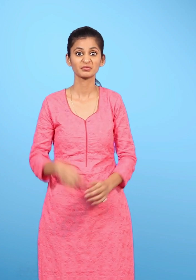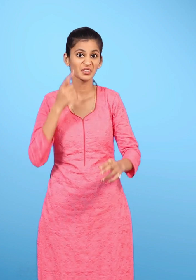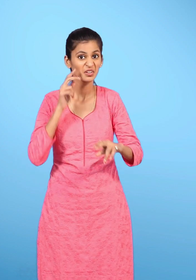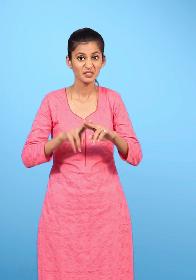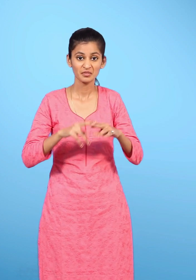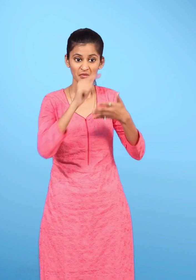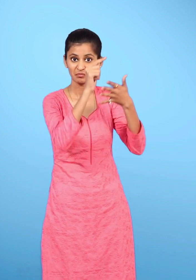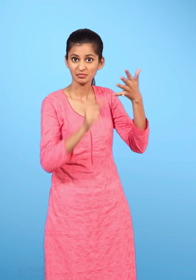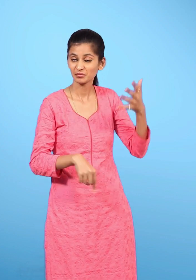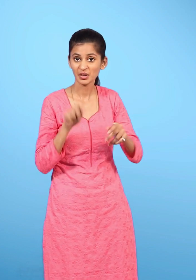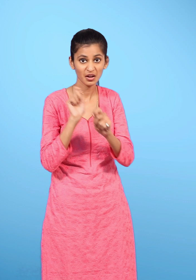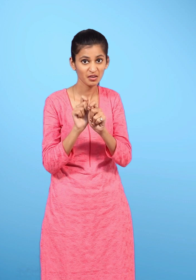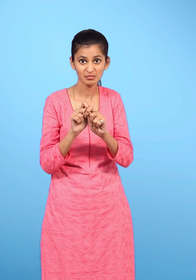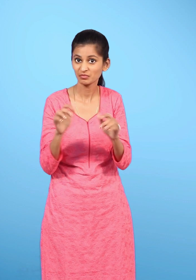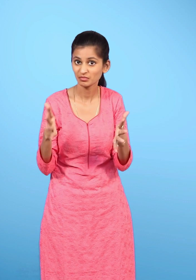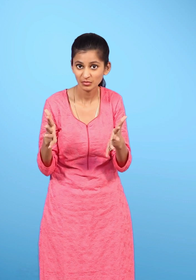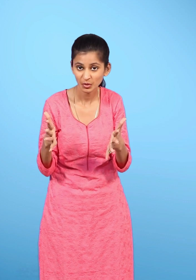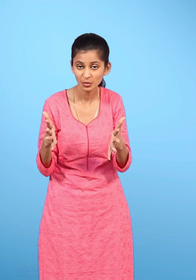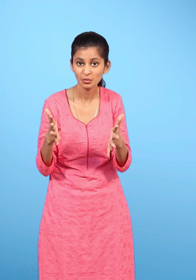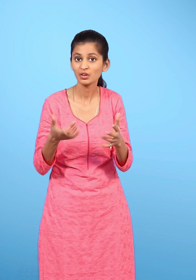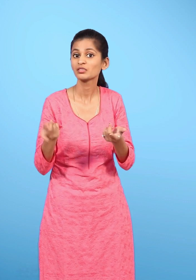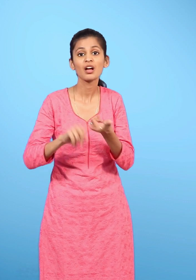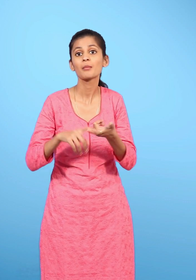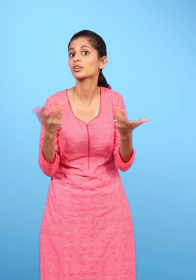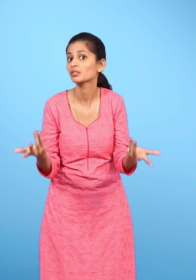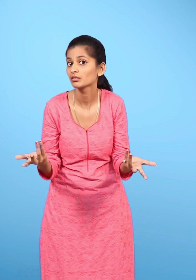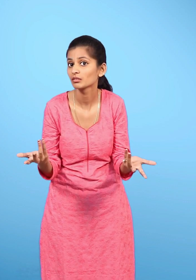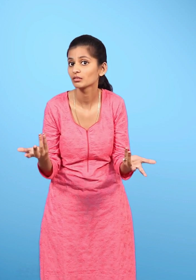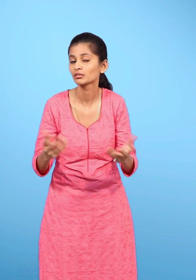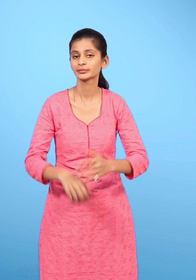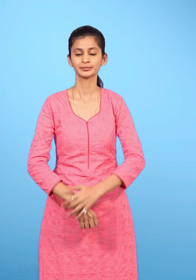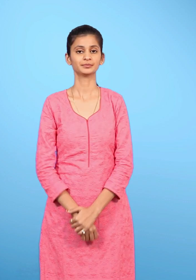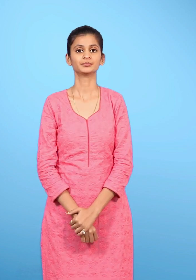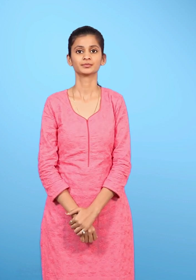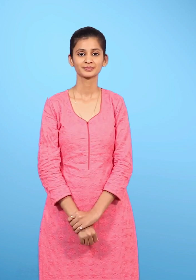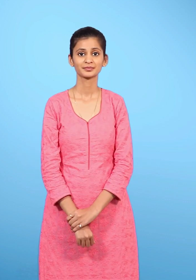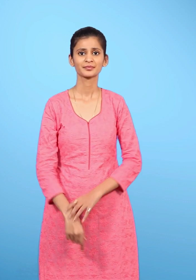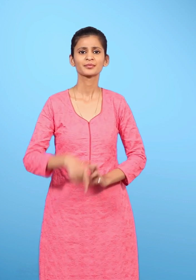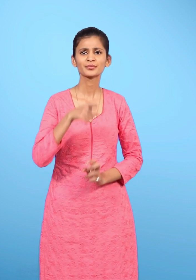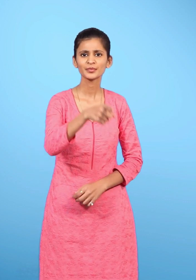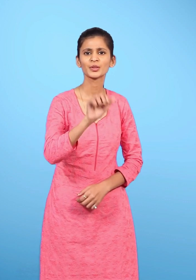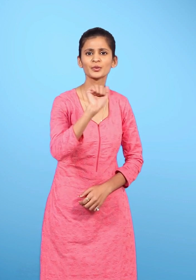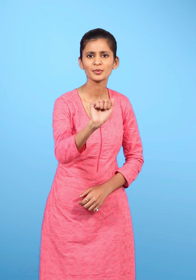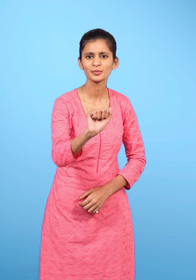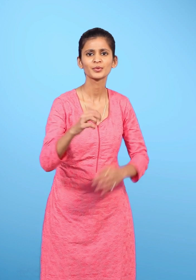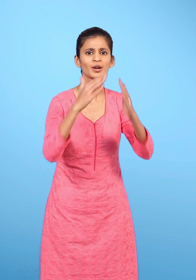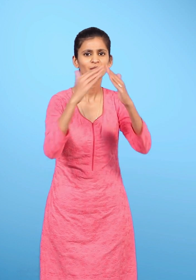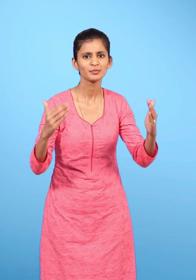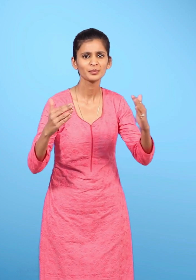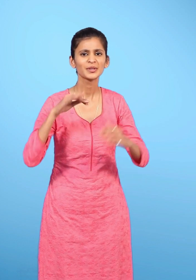यदि हम ये सब ना करें तो क्या हो सकता है? तुम अपने घर का कूड़ा कचरा